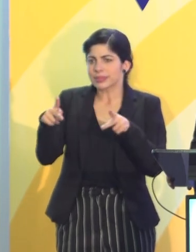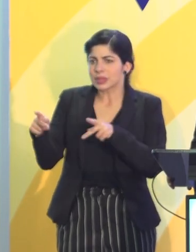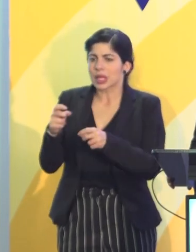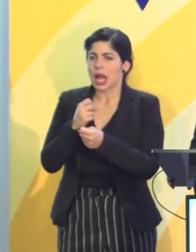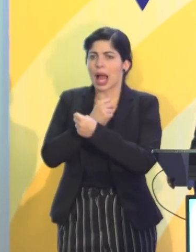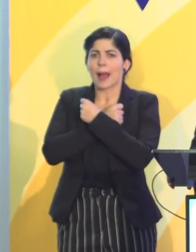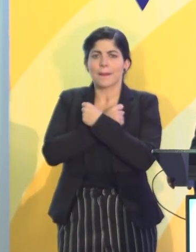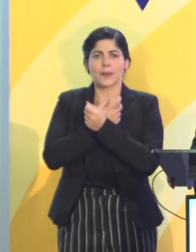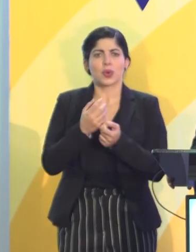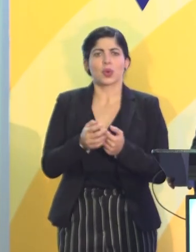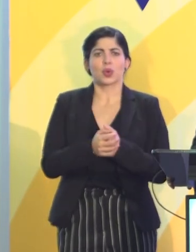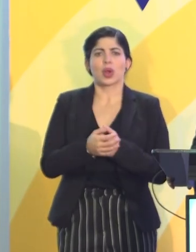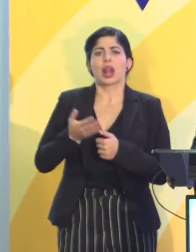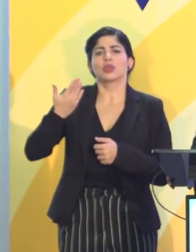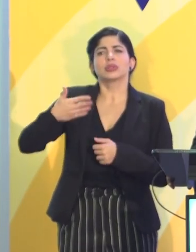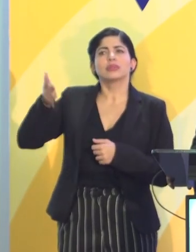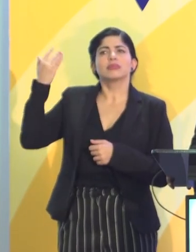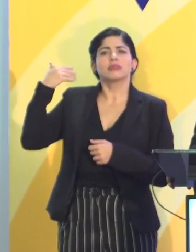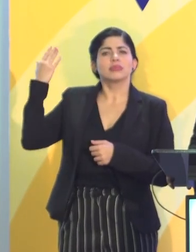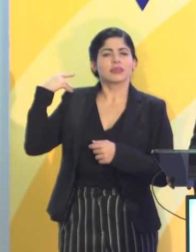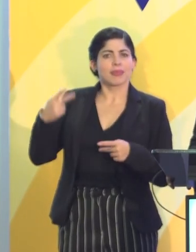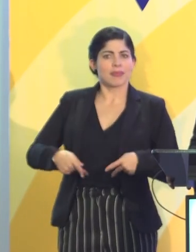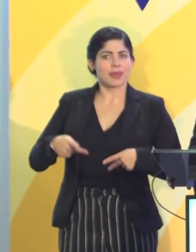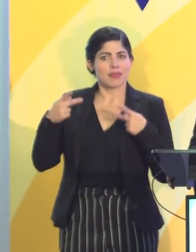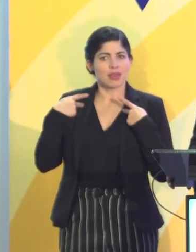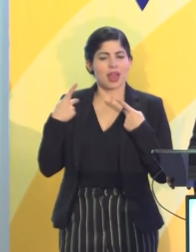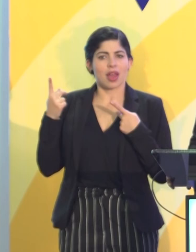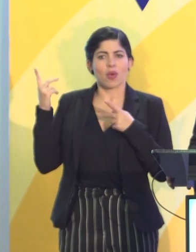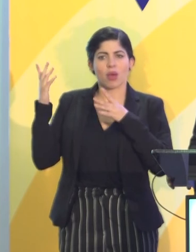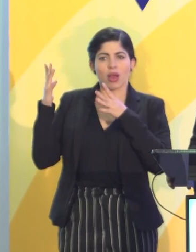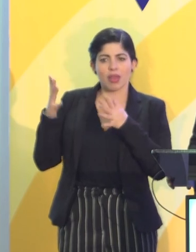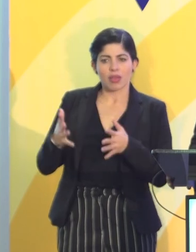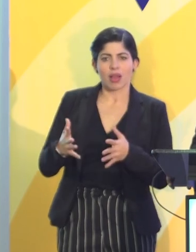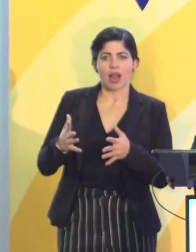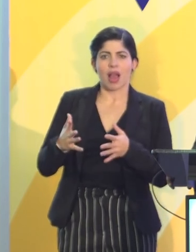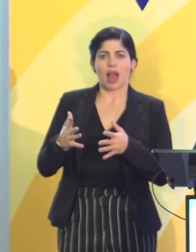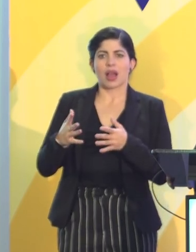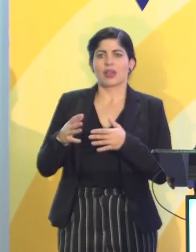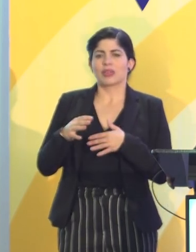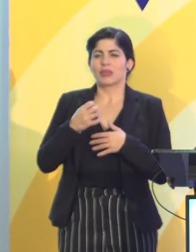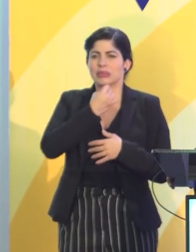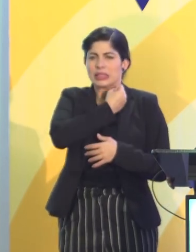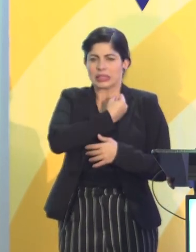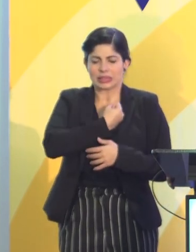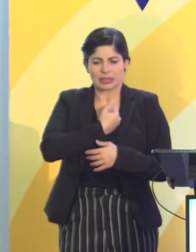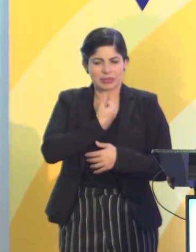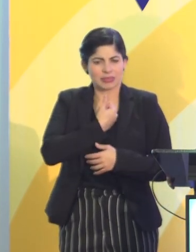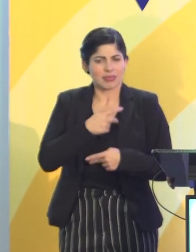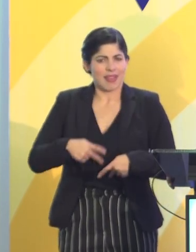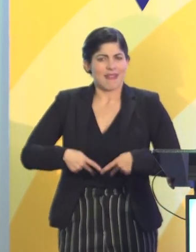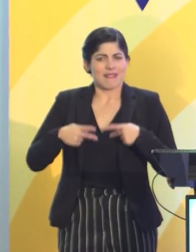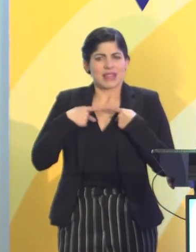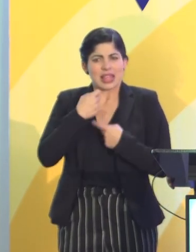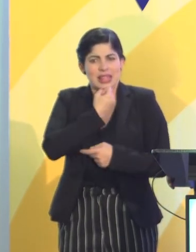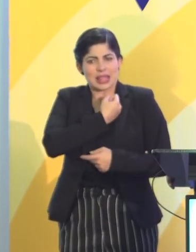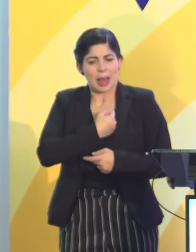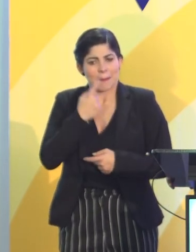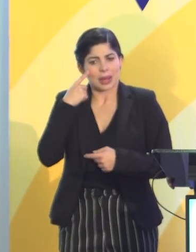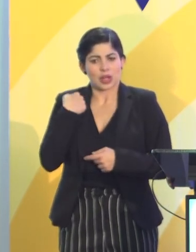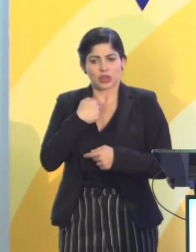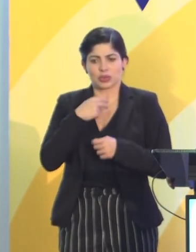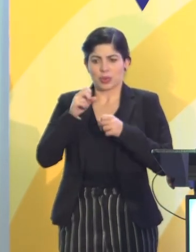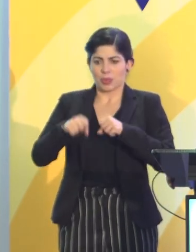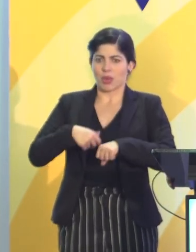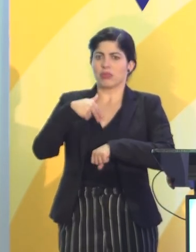amor a los que vinieron antes y dejaron la carne, dejaron la vida para que estemos hoy